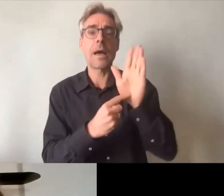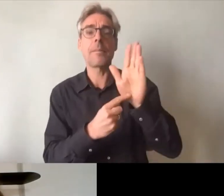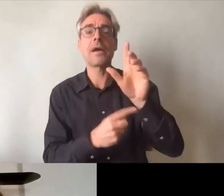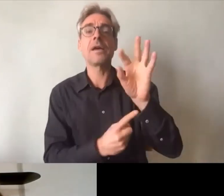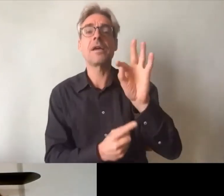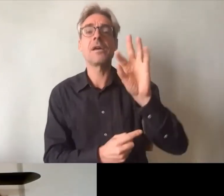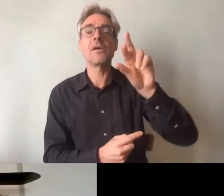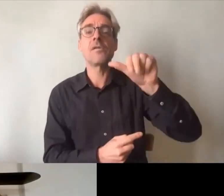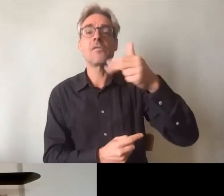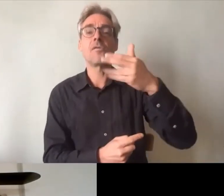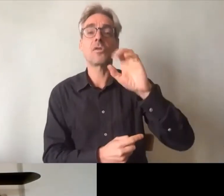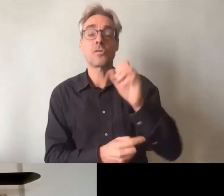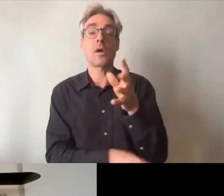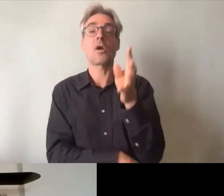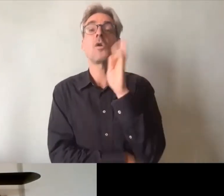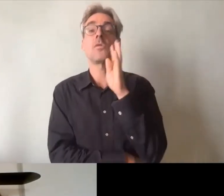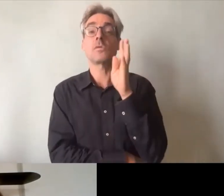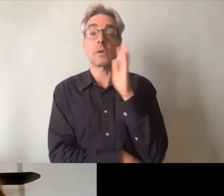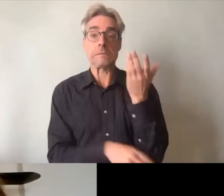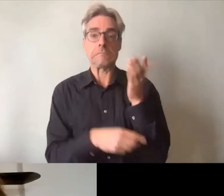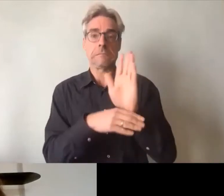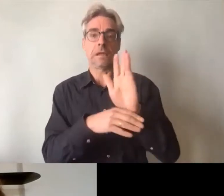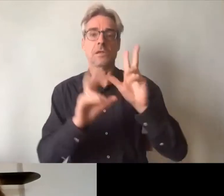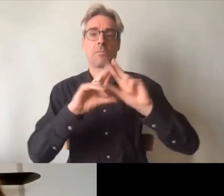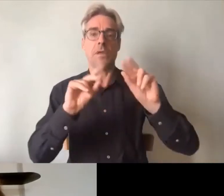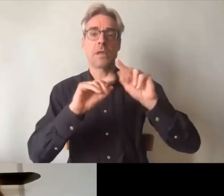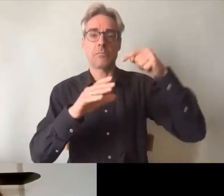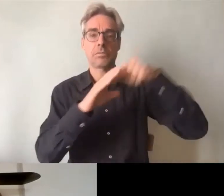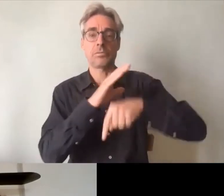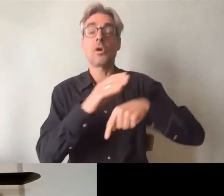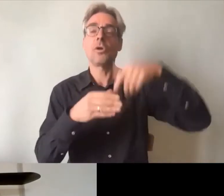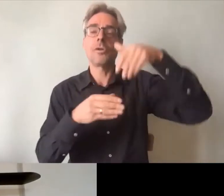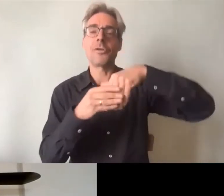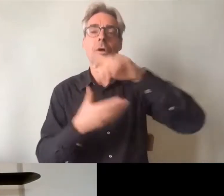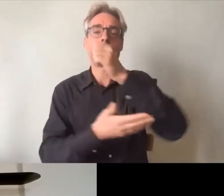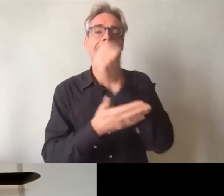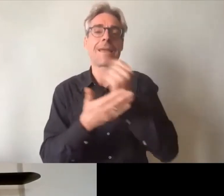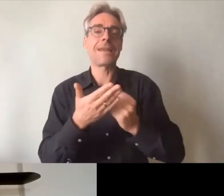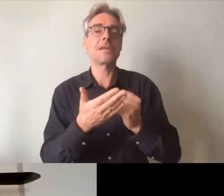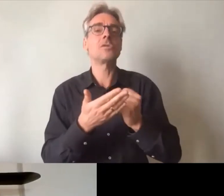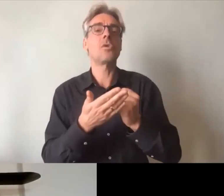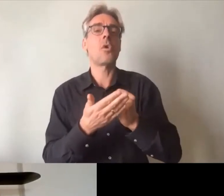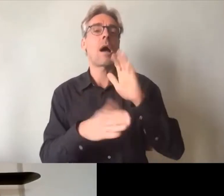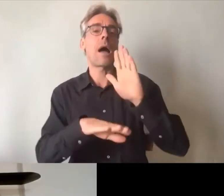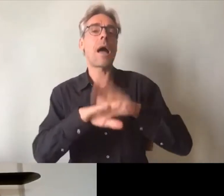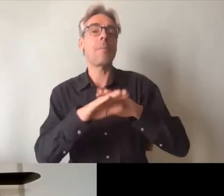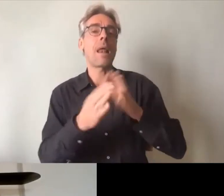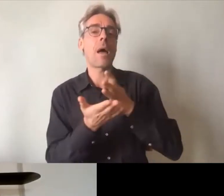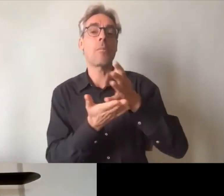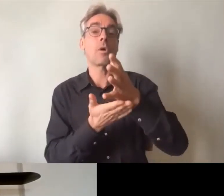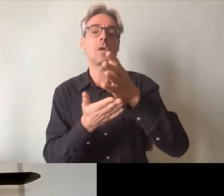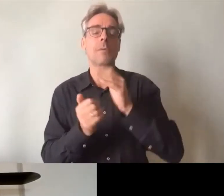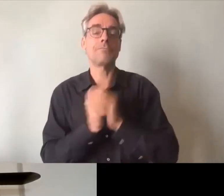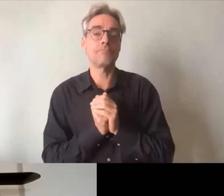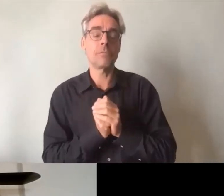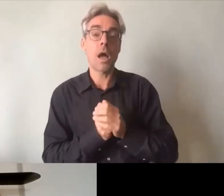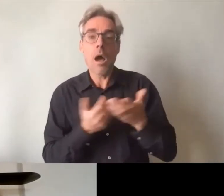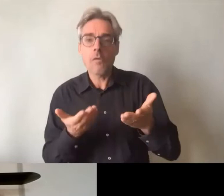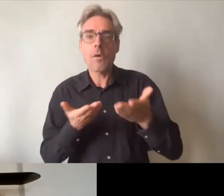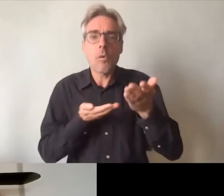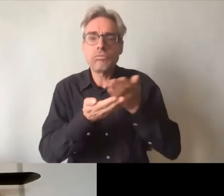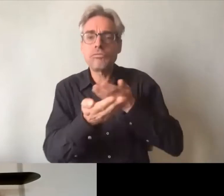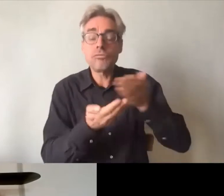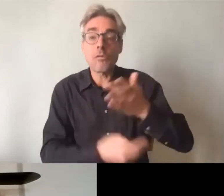plus tard de notre appel à projet donc là on a déjà vu que c'était vraiment des échanges intéressants